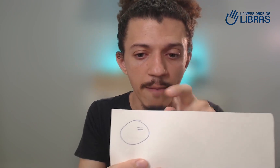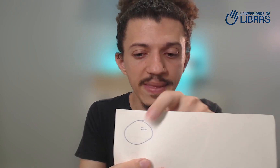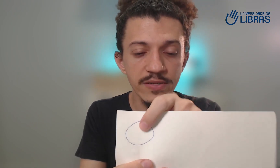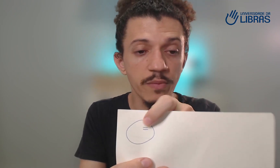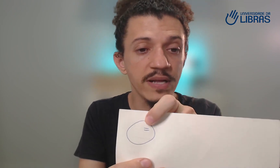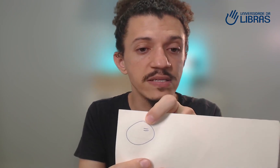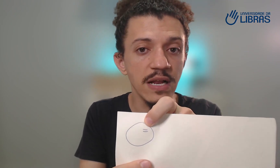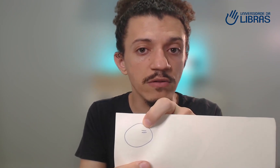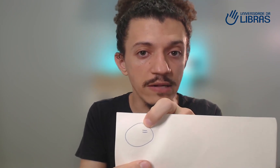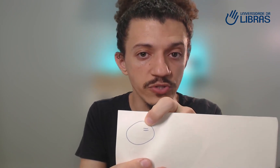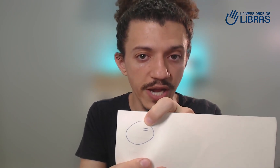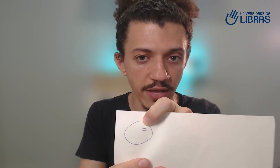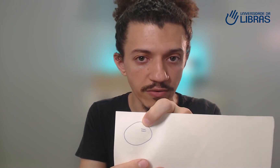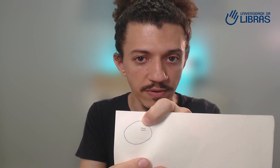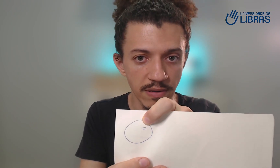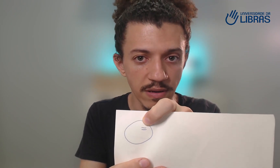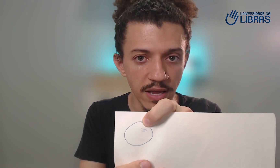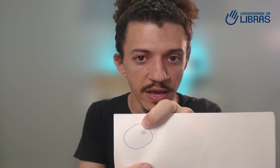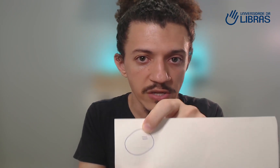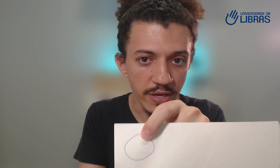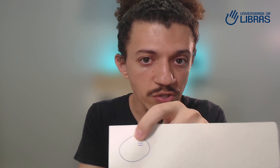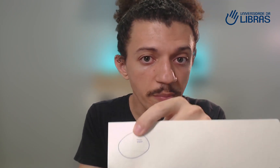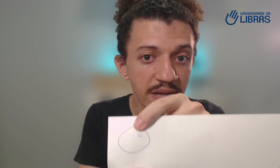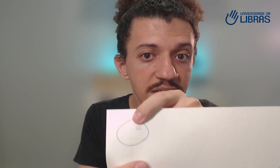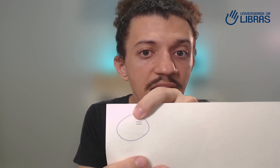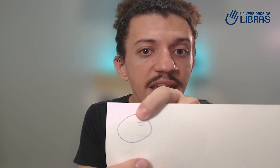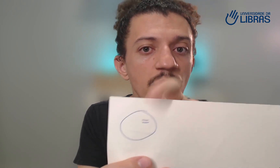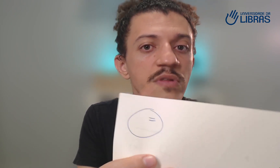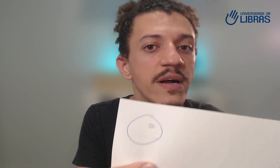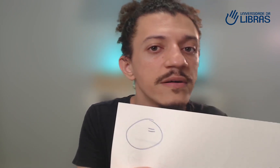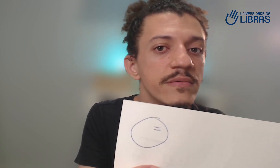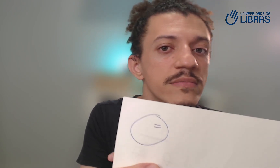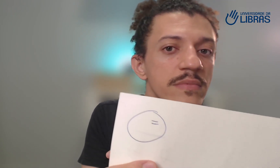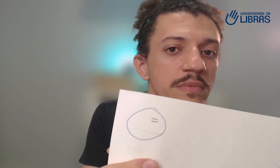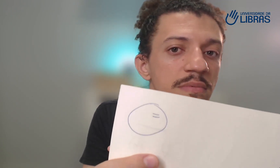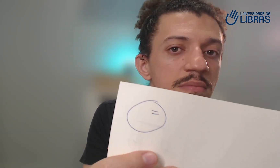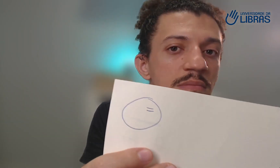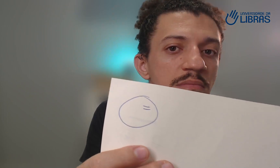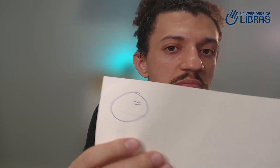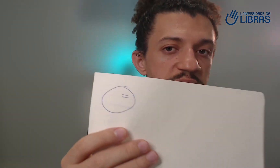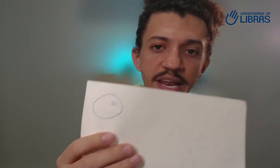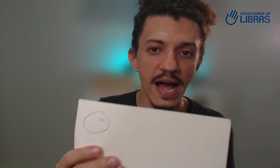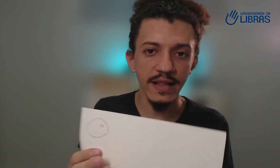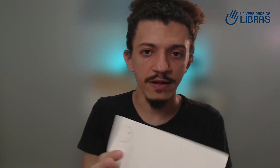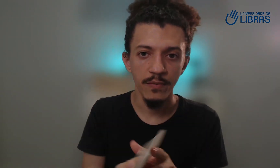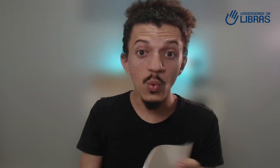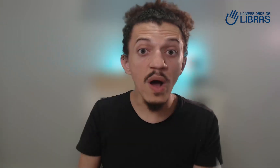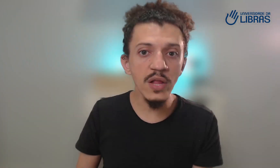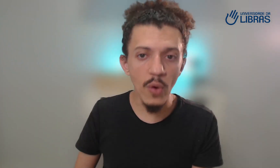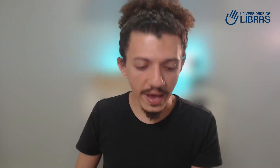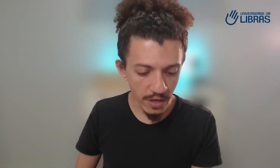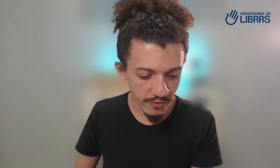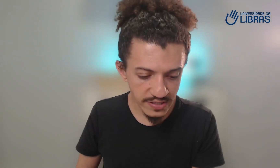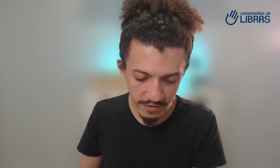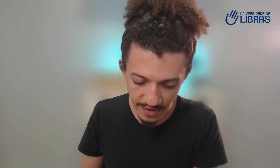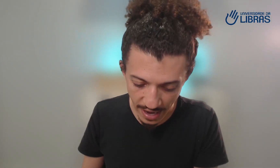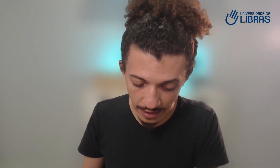a minha sobrancelha do lado direito. Só que a sobrancelha é neutra. Sem nada. Quando é que eu vou escrever ela?